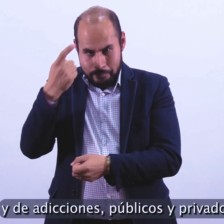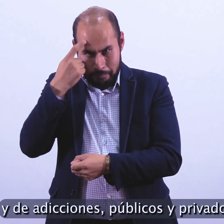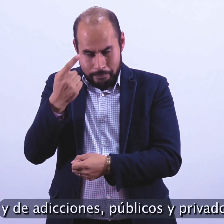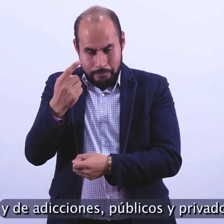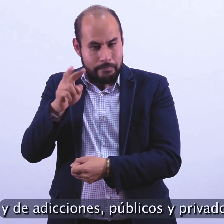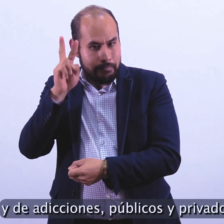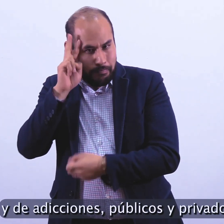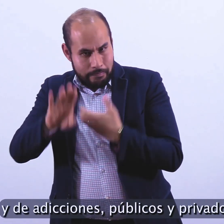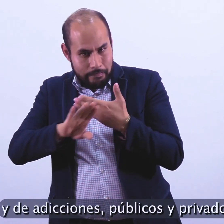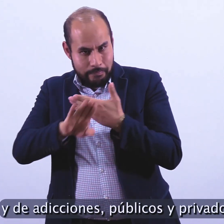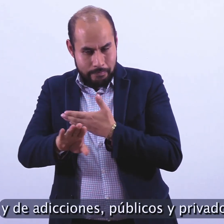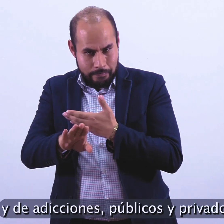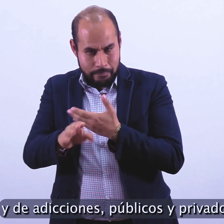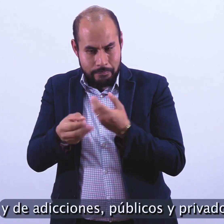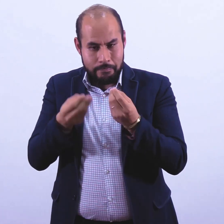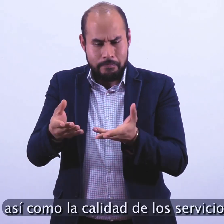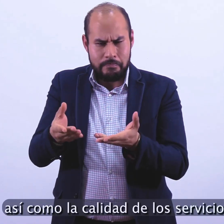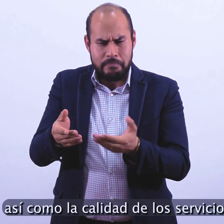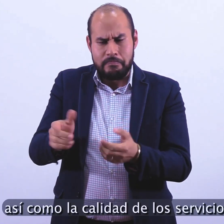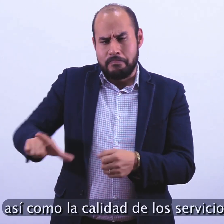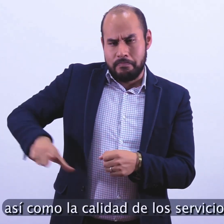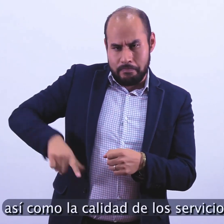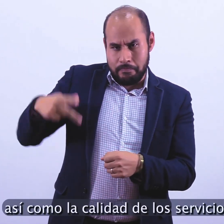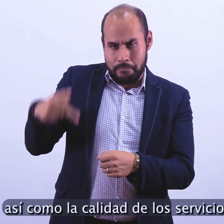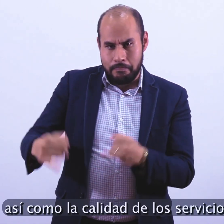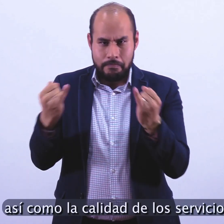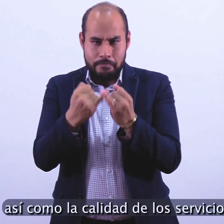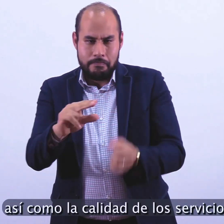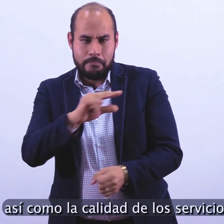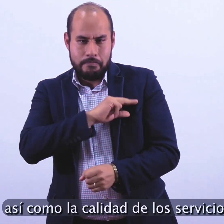públicos y privados, así como la calidad de los servicios.